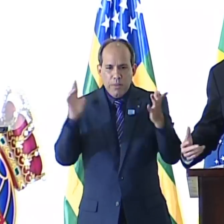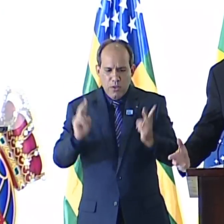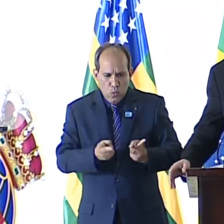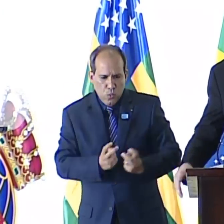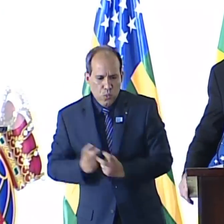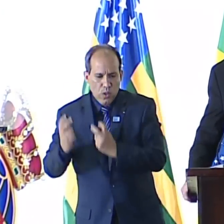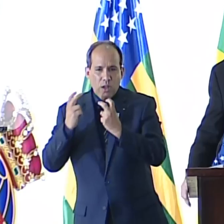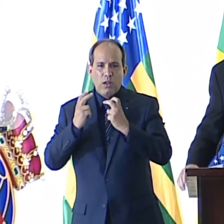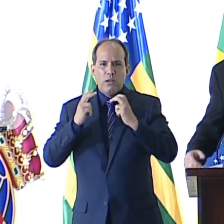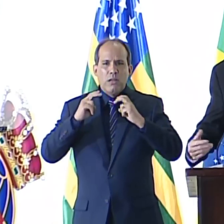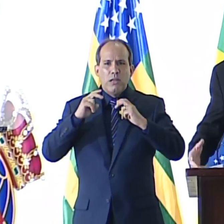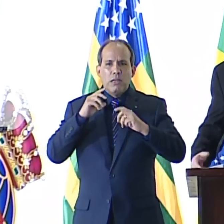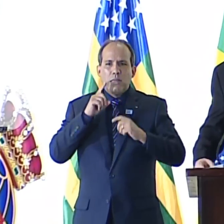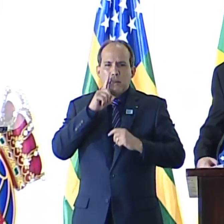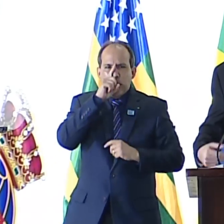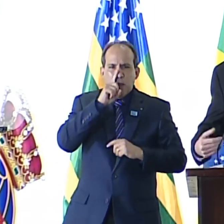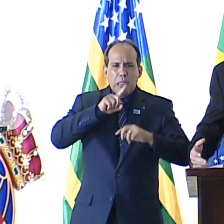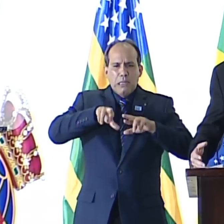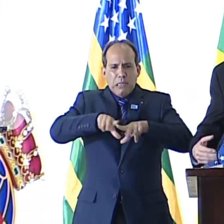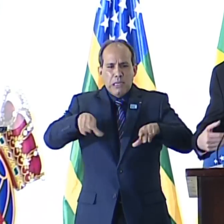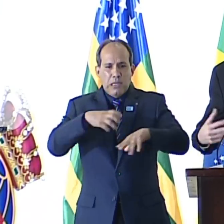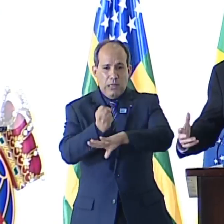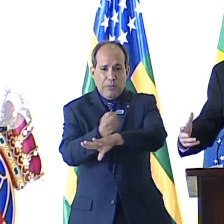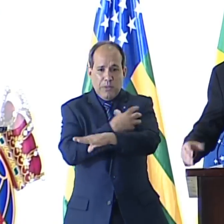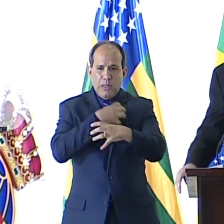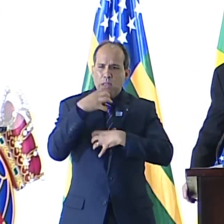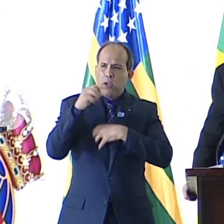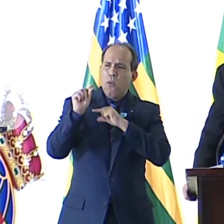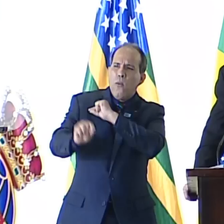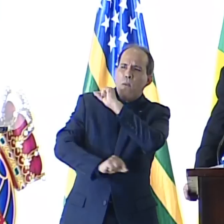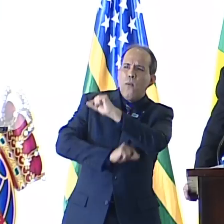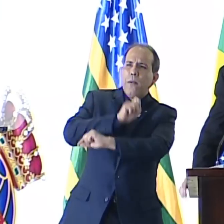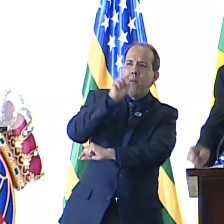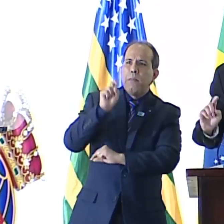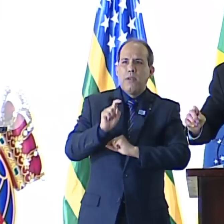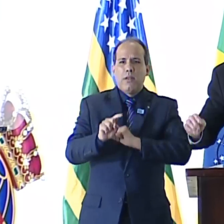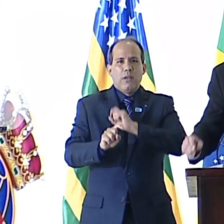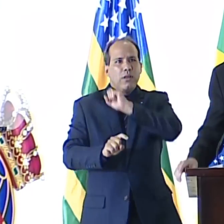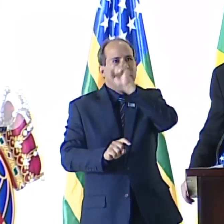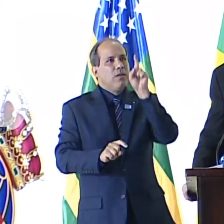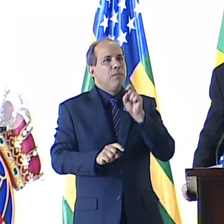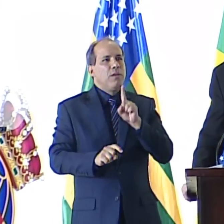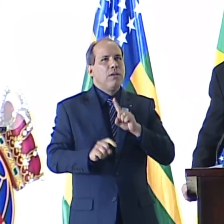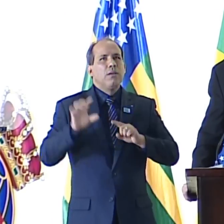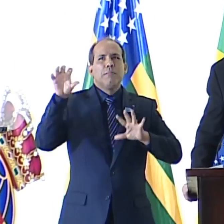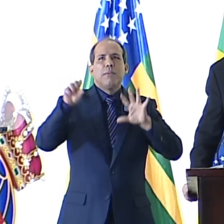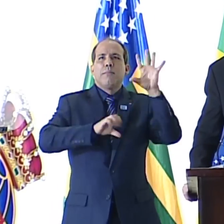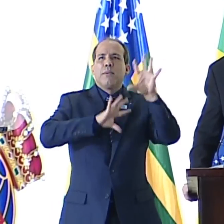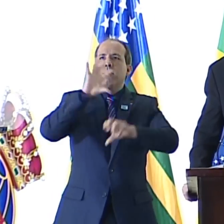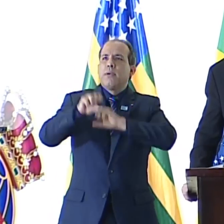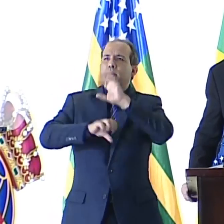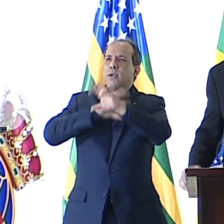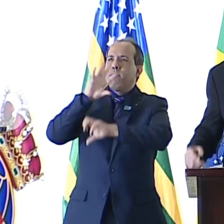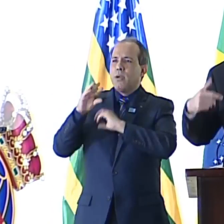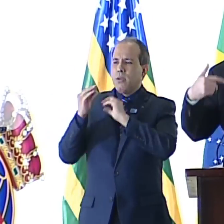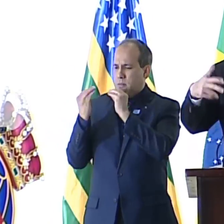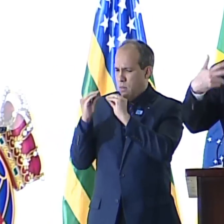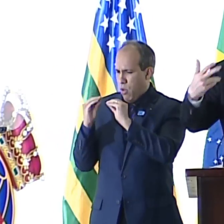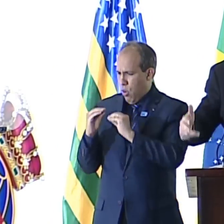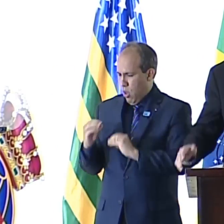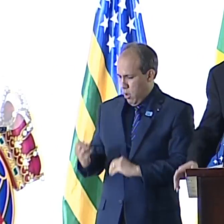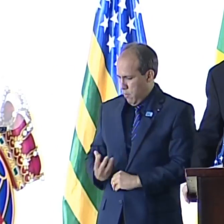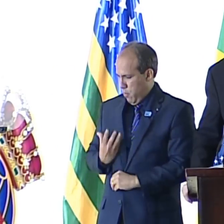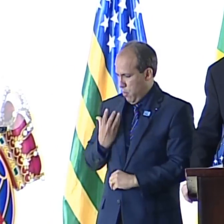aventura, sentimento, essência, criação, mistério, a poesia se nutre de todos esses alimentos e, ao mesmo tempo,